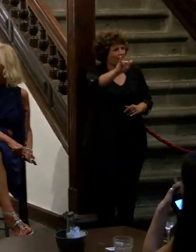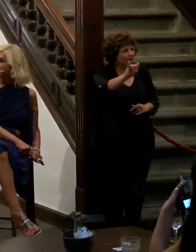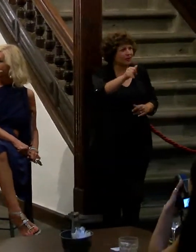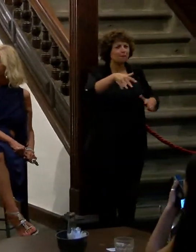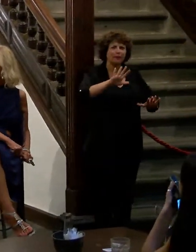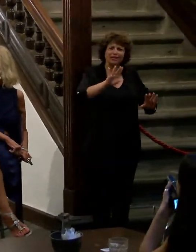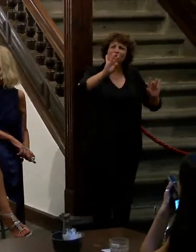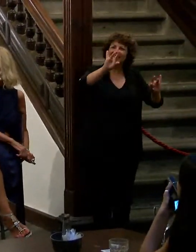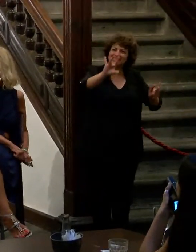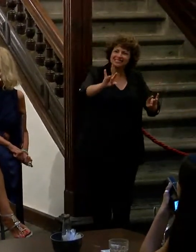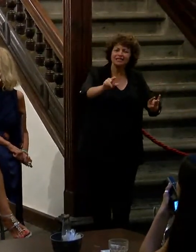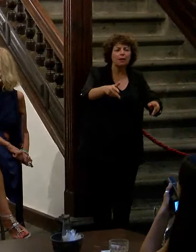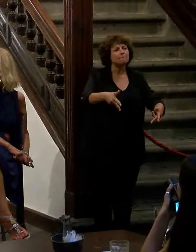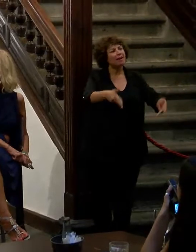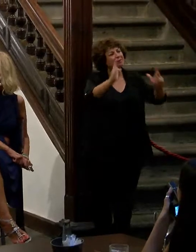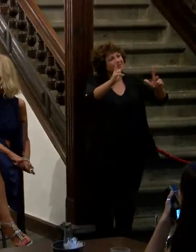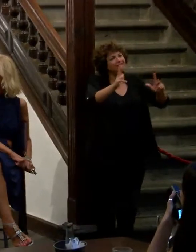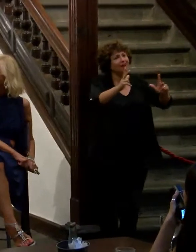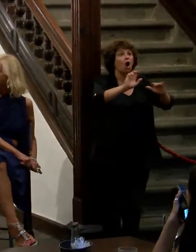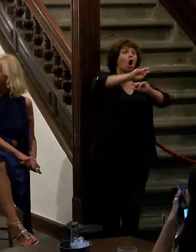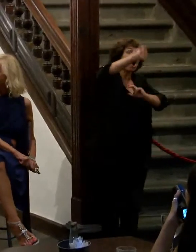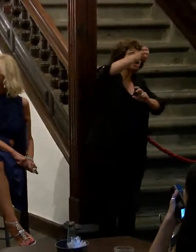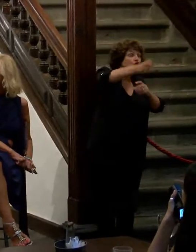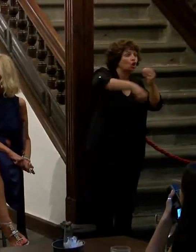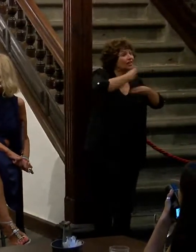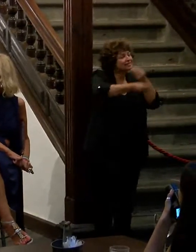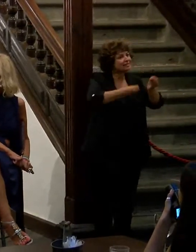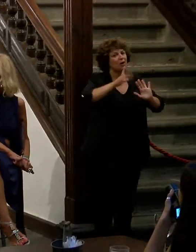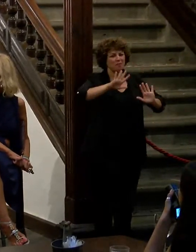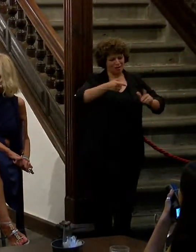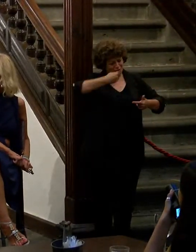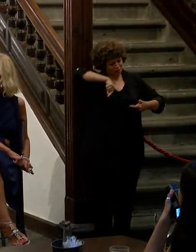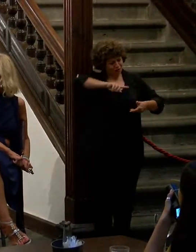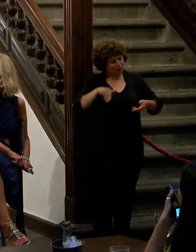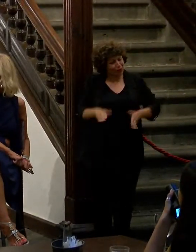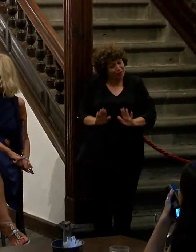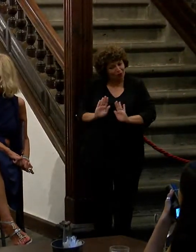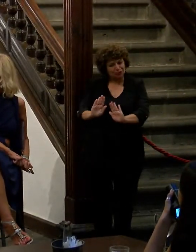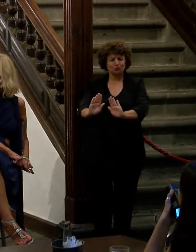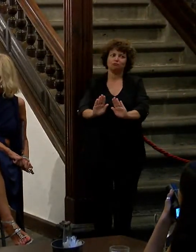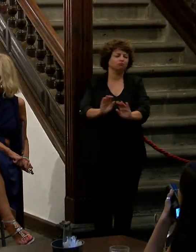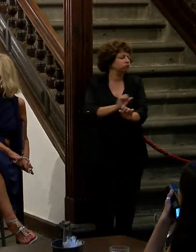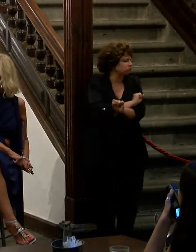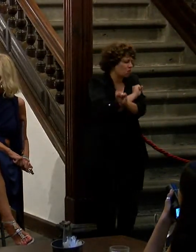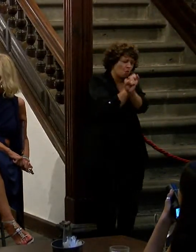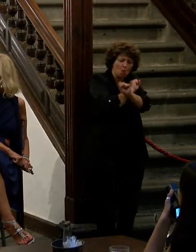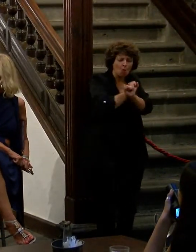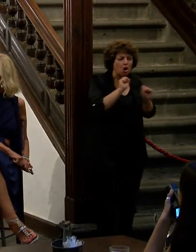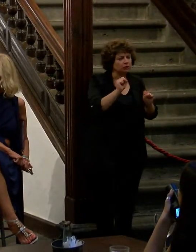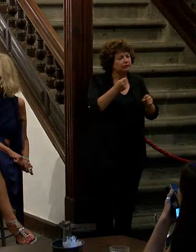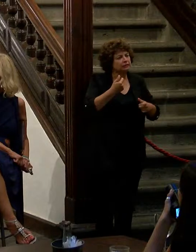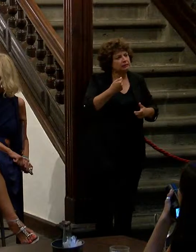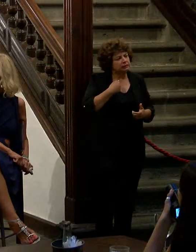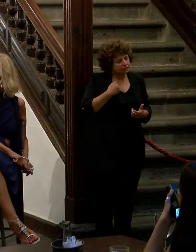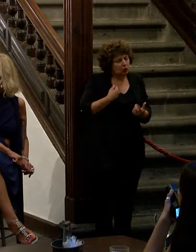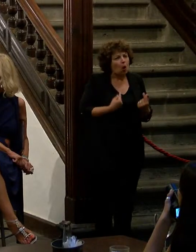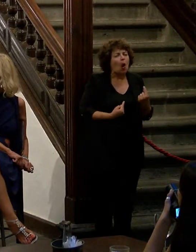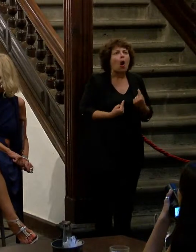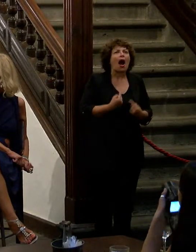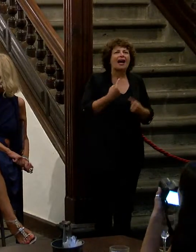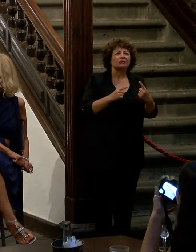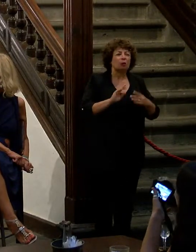permitía que los demás pudieran ser pero nosotros sus hijos eso era imposible y yo me llevo algún que otro